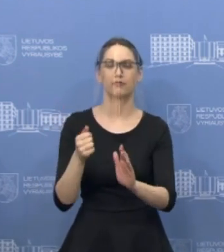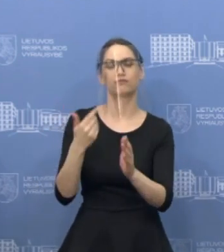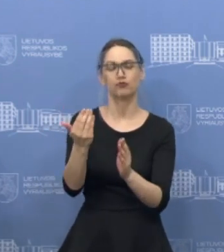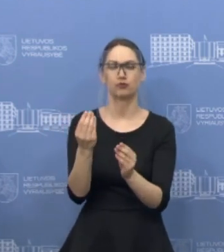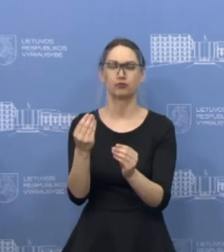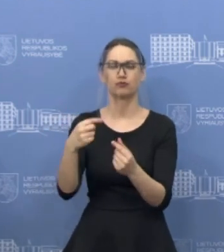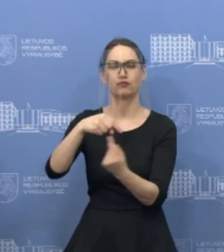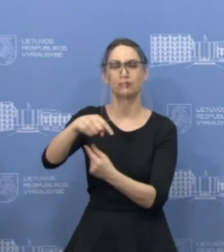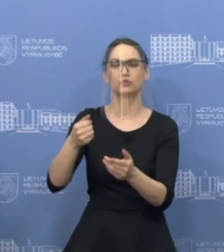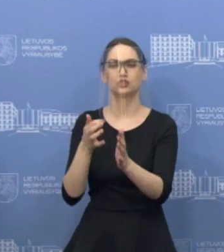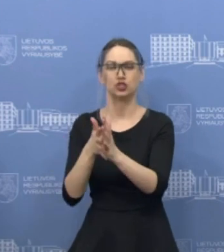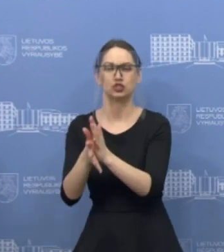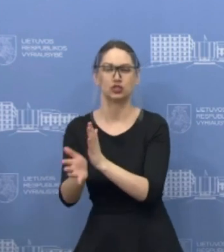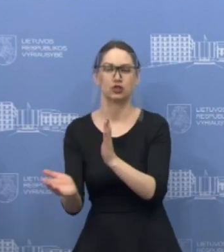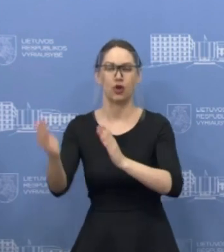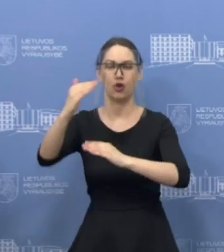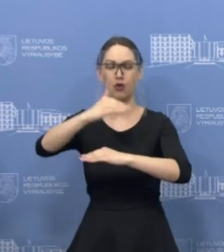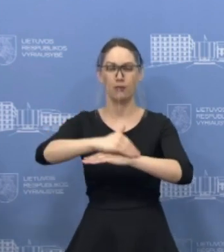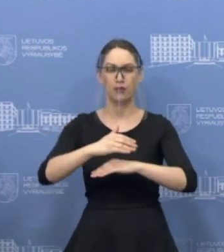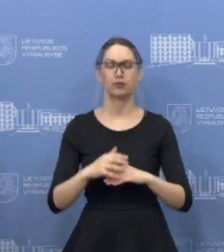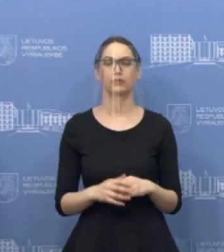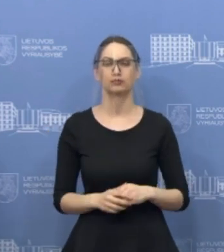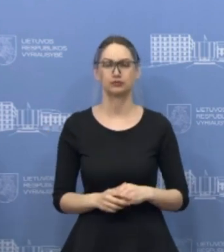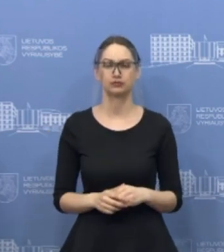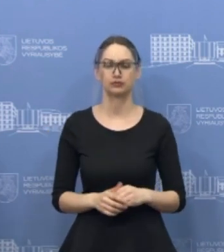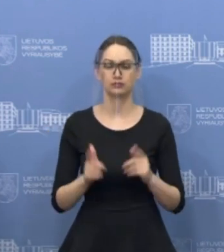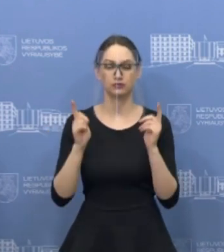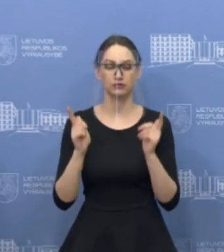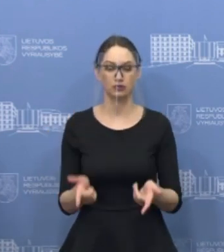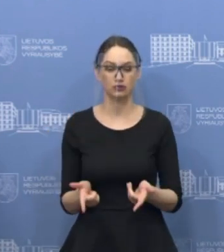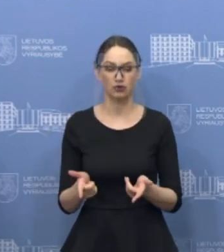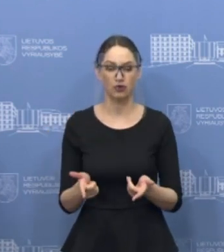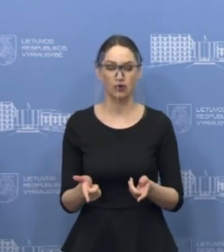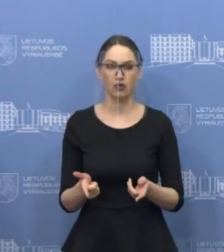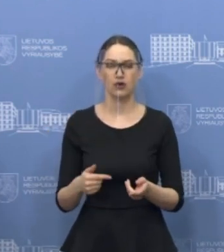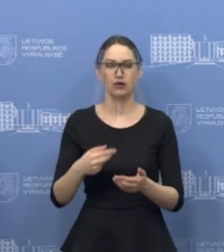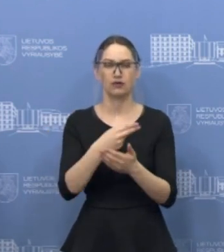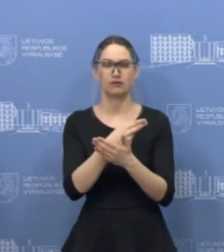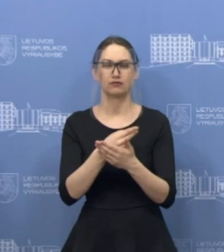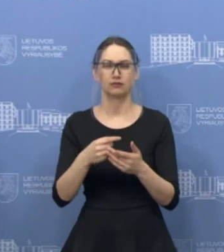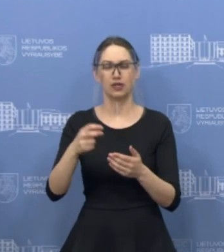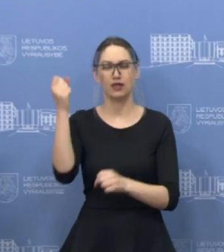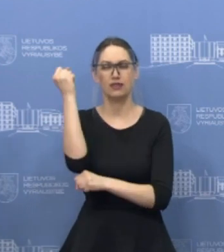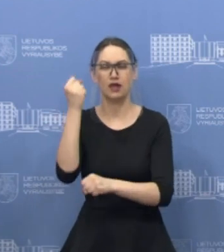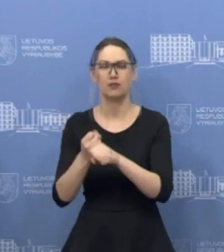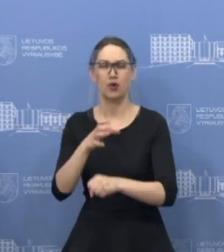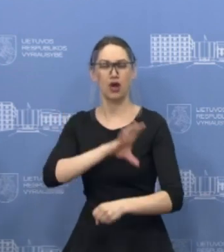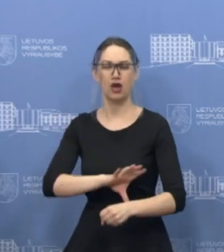padengti. Kaip žinia, vyriausybė stipriai prisideda prie darbuotojų darbo užmokesčio,